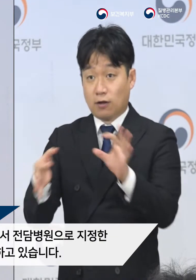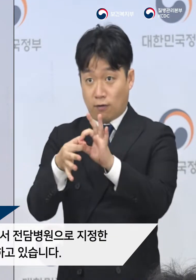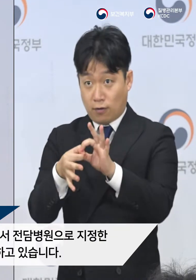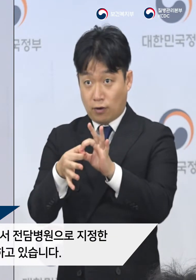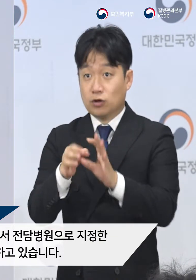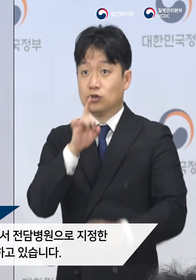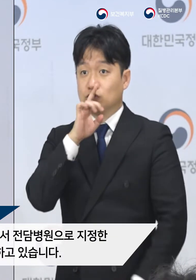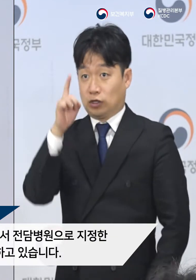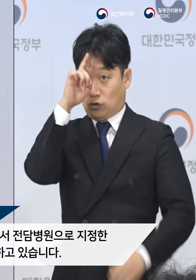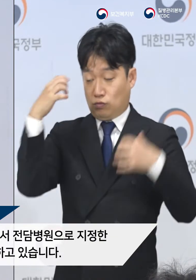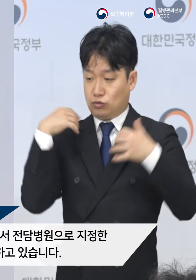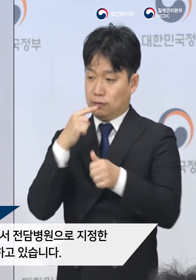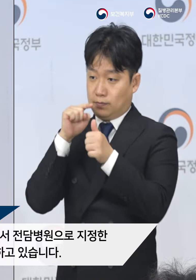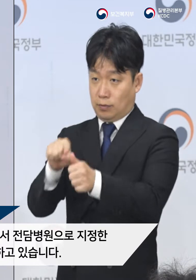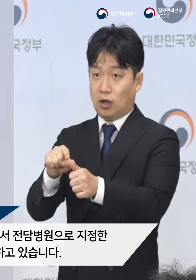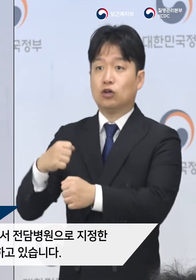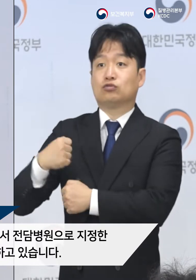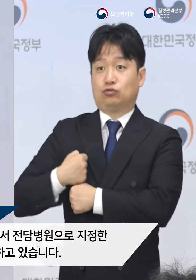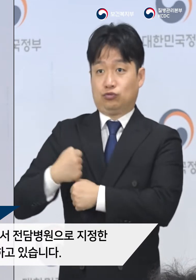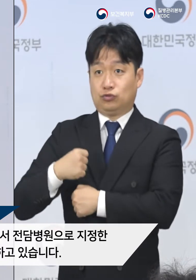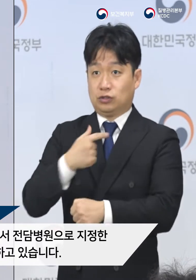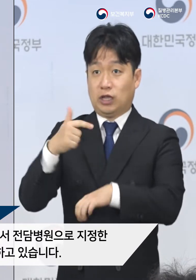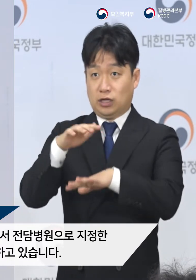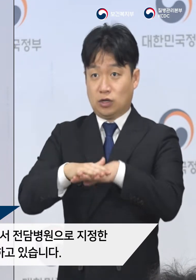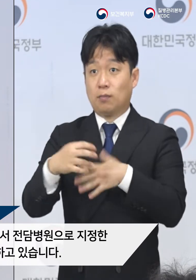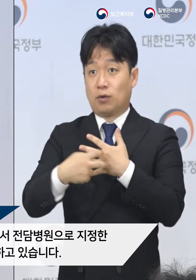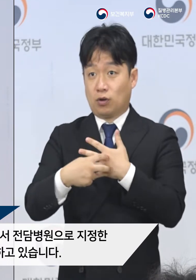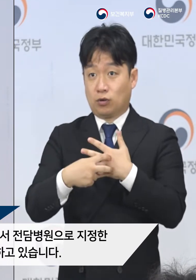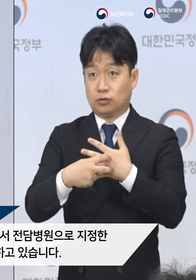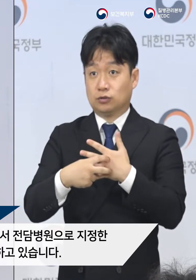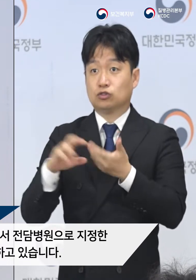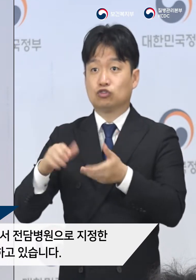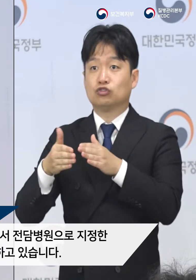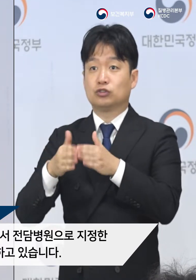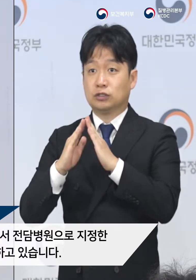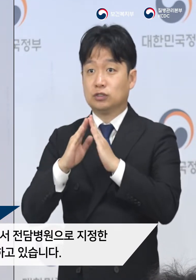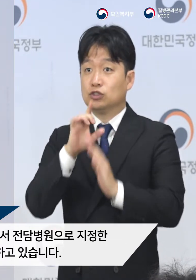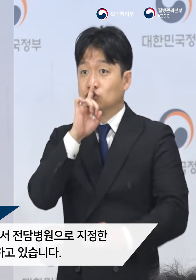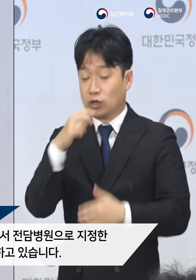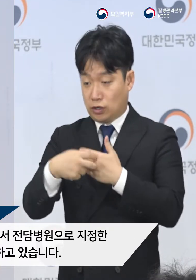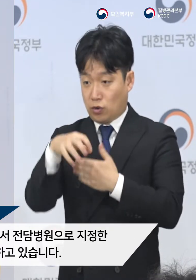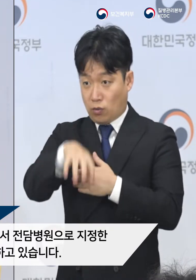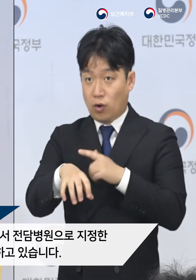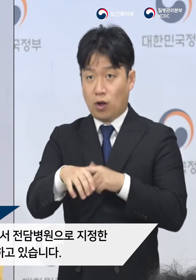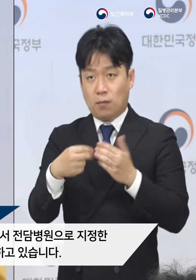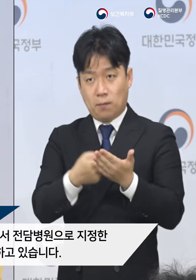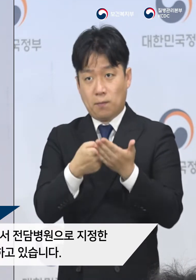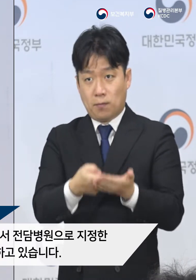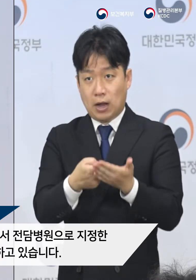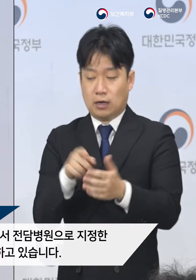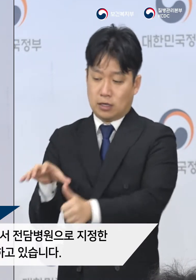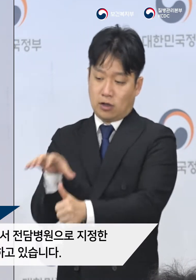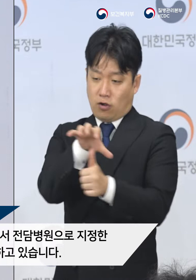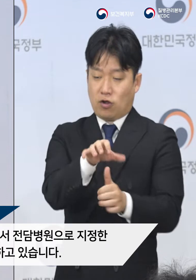전담병원으로 지정한 국군대전병원, 국립중앙의료원의 병상 활용도 준비하고 있습니다.